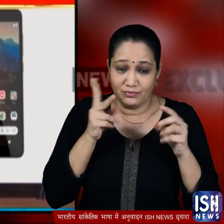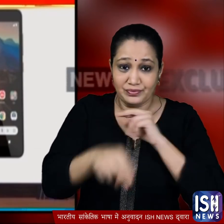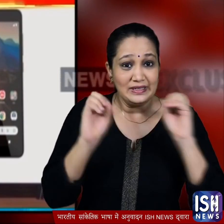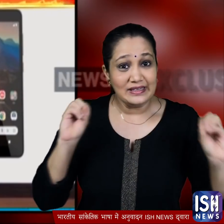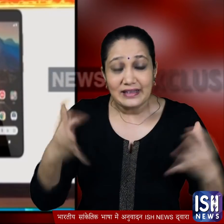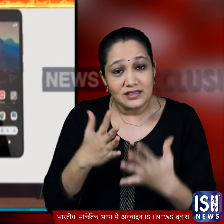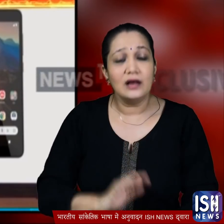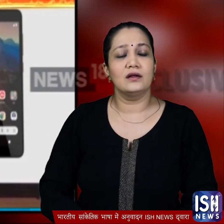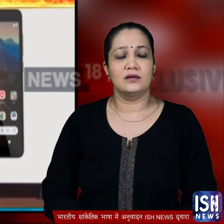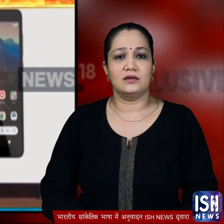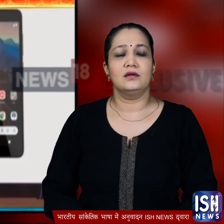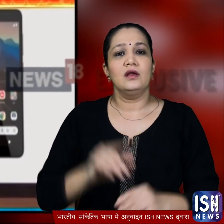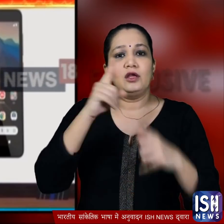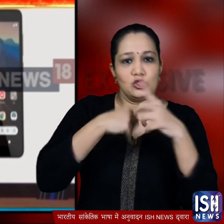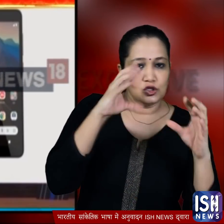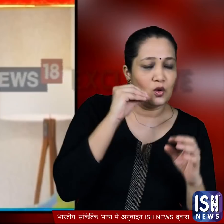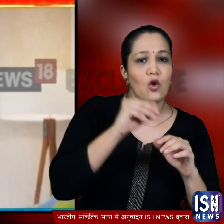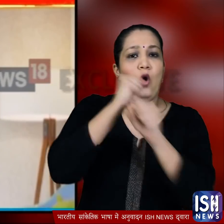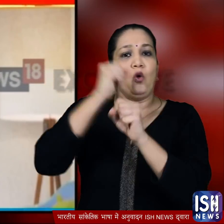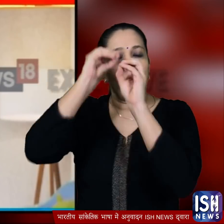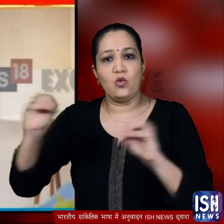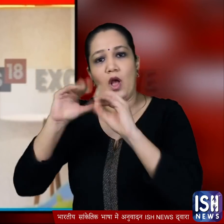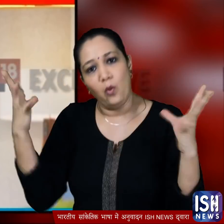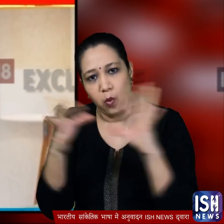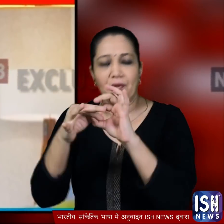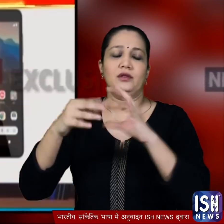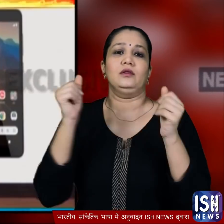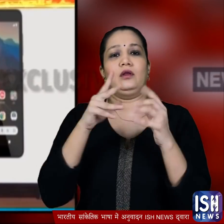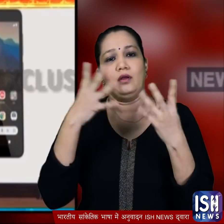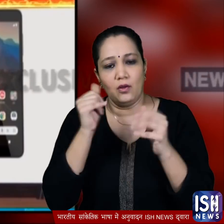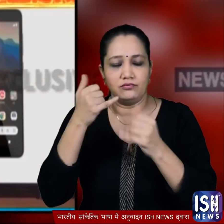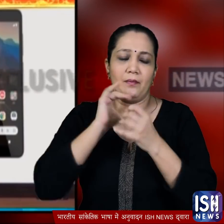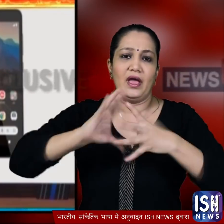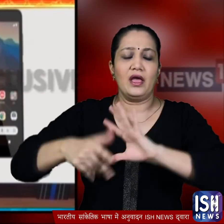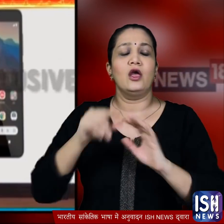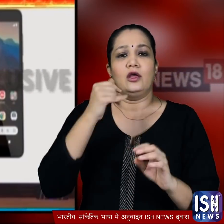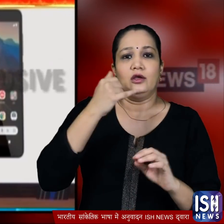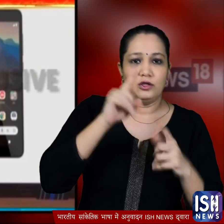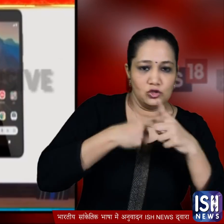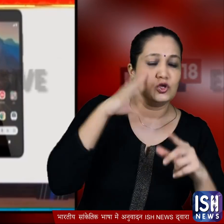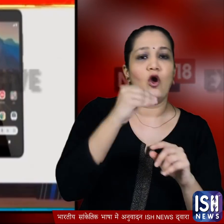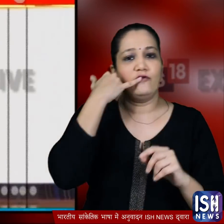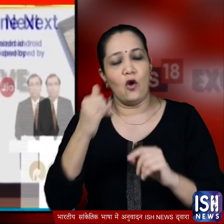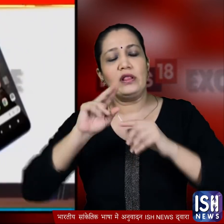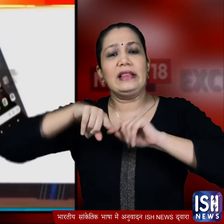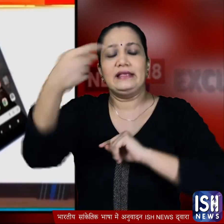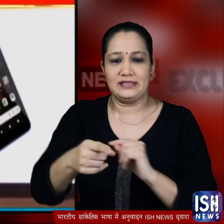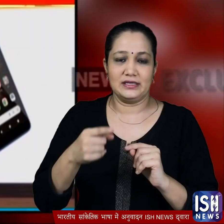का ऐलान इस एजियम में किया गया उसे जियो ने ने गूगल के साथ मिलकर बनाया इस फोन को जीओ फोन नेक्स्ट नाम दिया गया है जीओ फोन